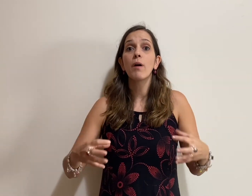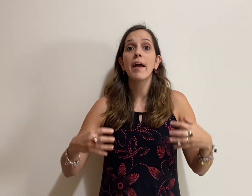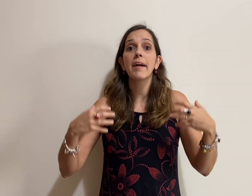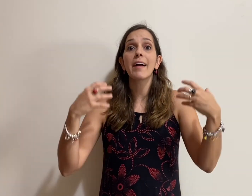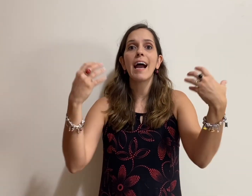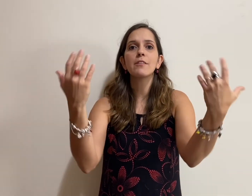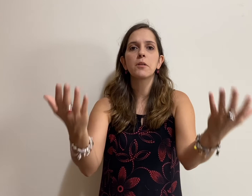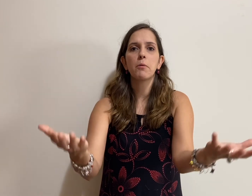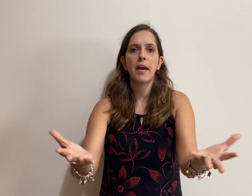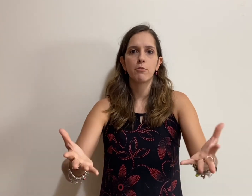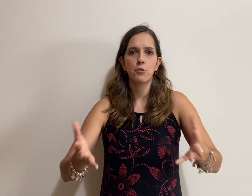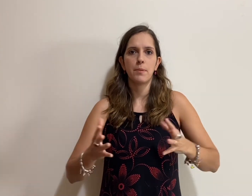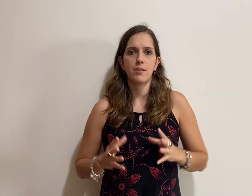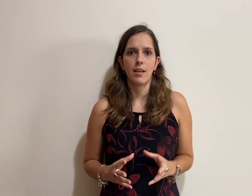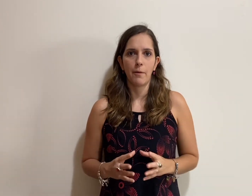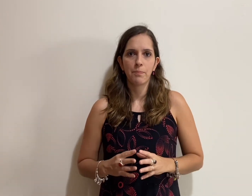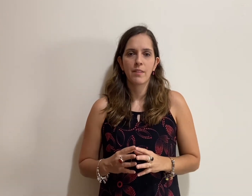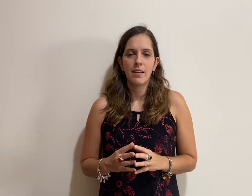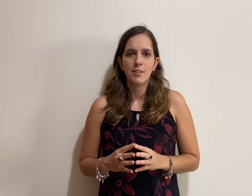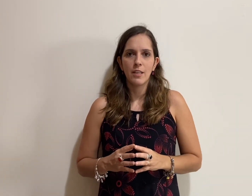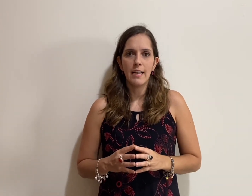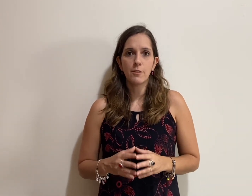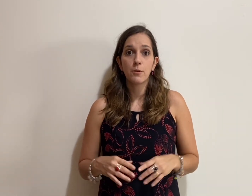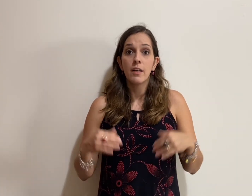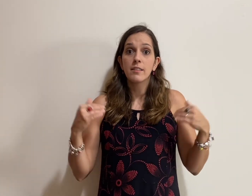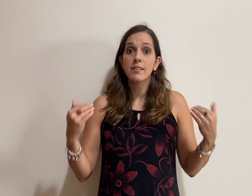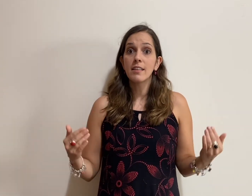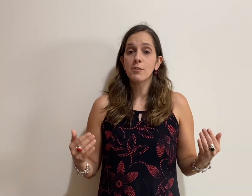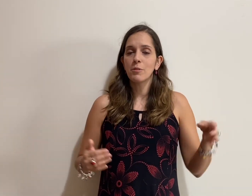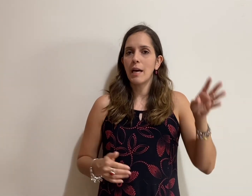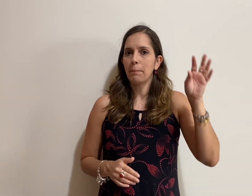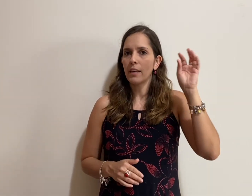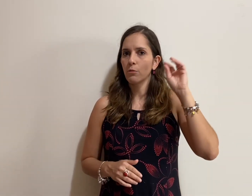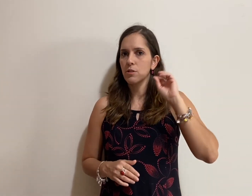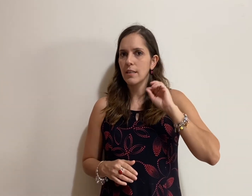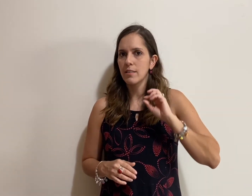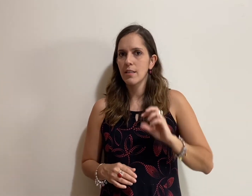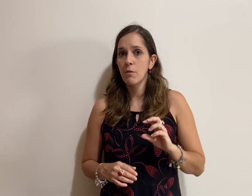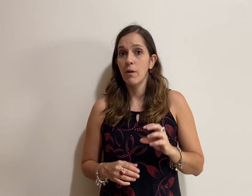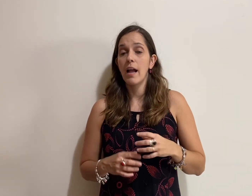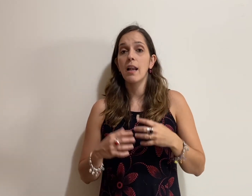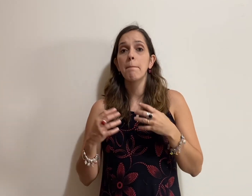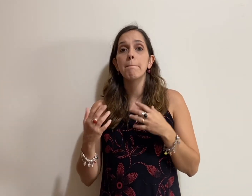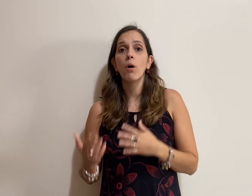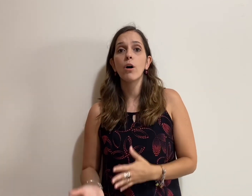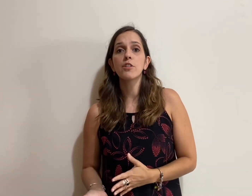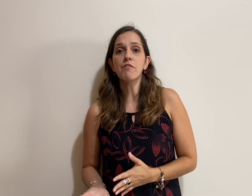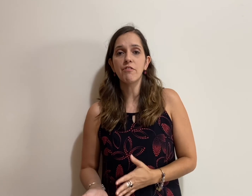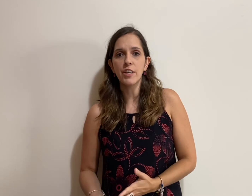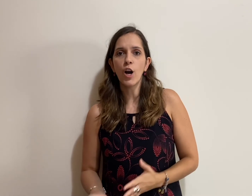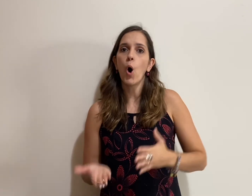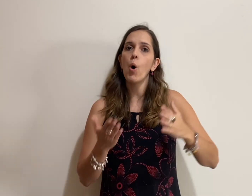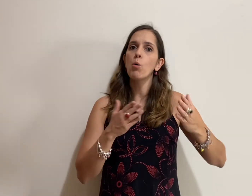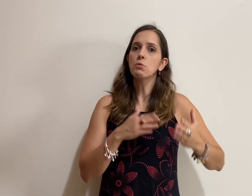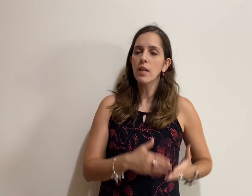recado que eu quero te passar, certo? Tanto que a minha ilustração, ela pode vir ou não